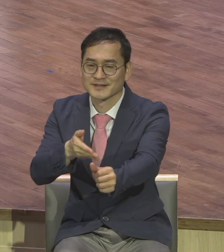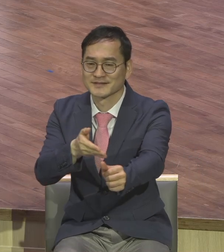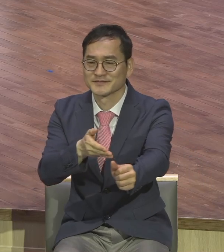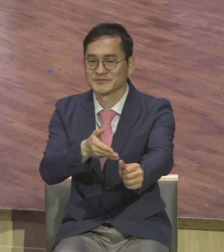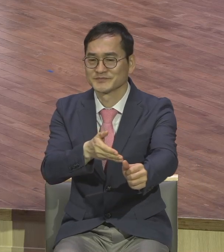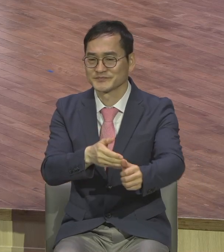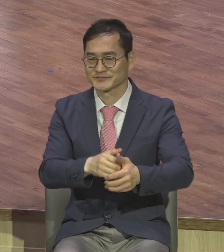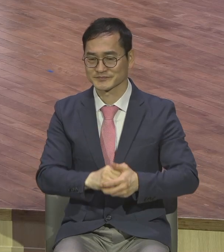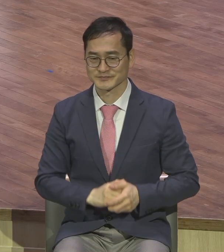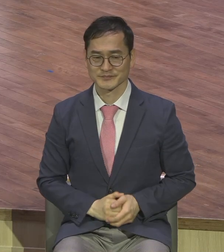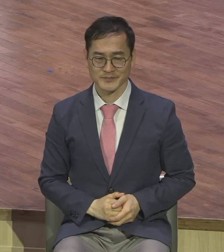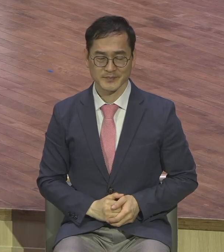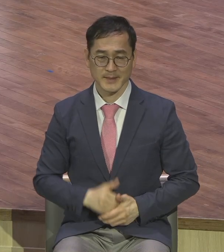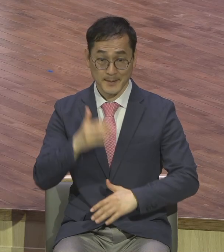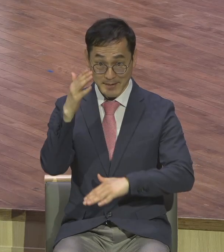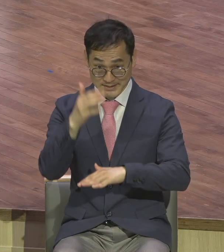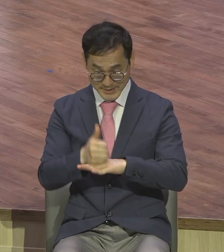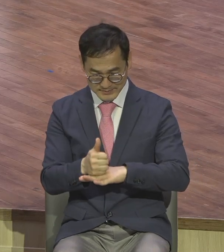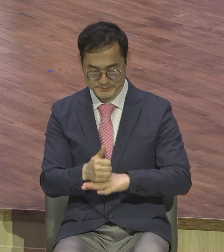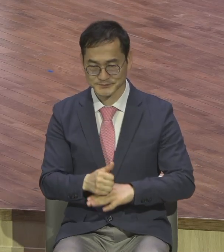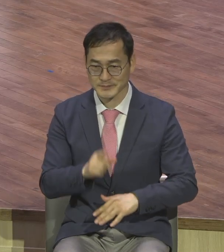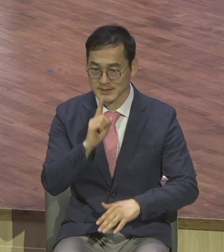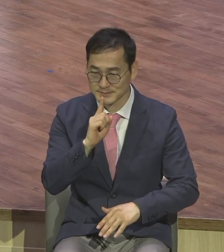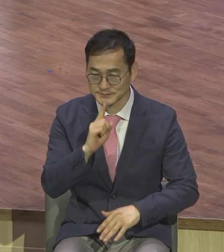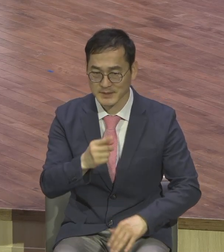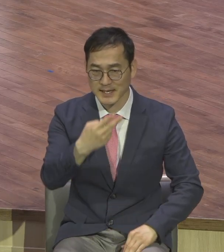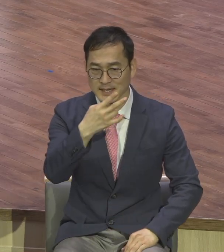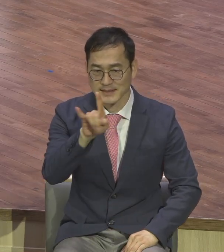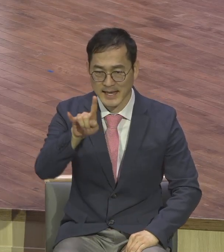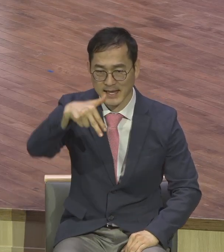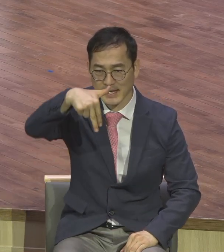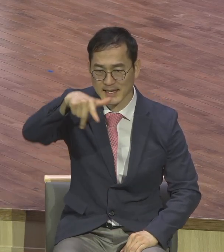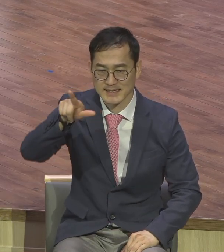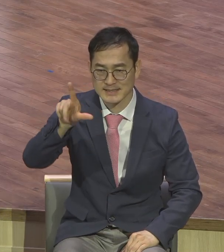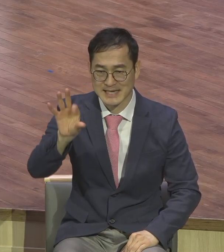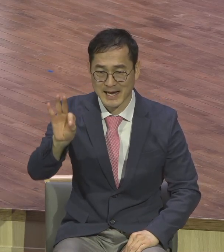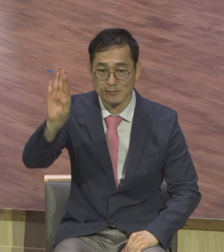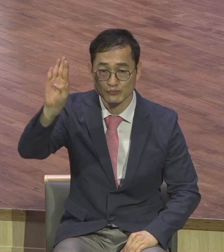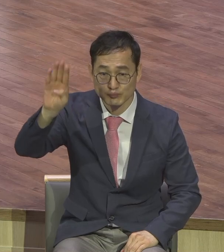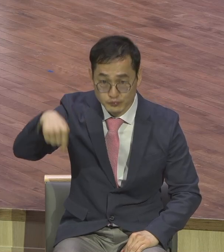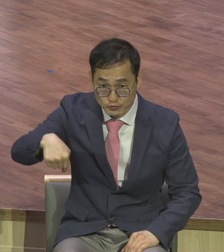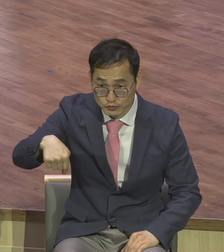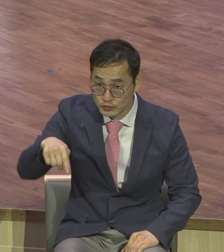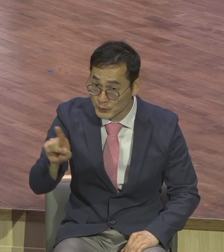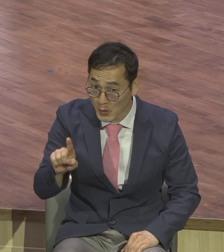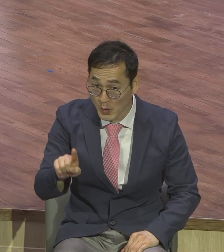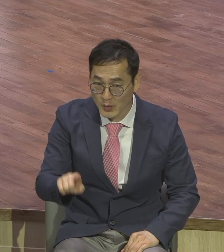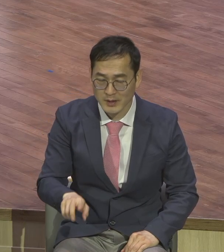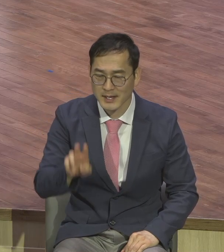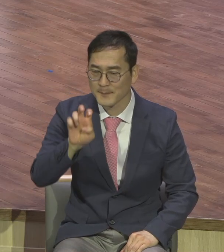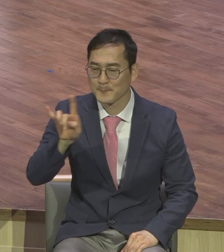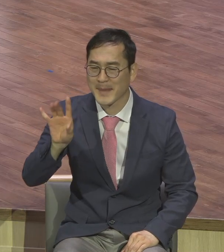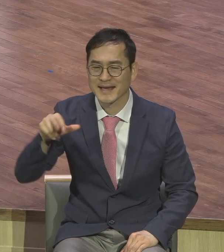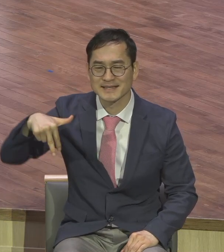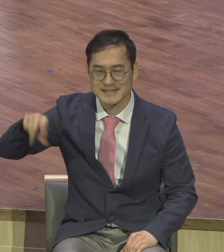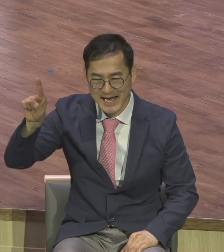대장부라는 말이 있습니다. 대장부. 대장부는 맹자에 나오는 문공편에 나오는